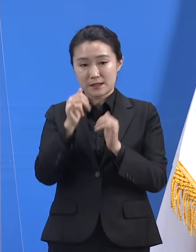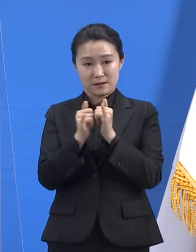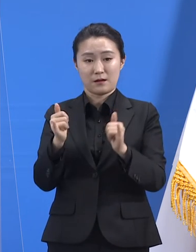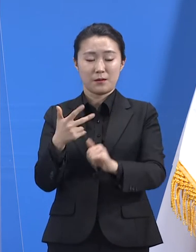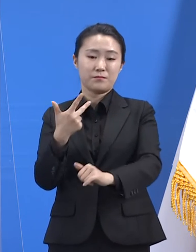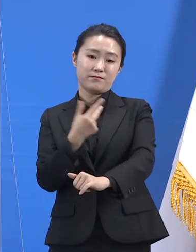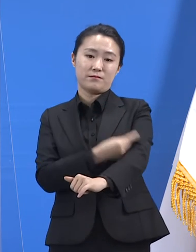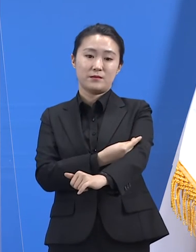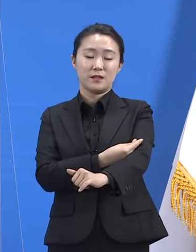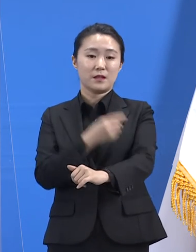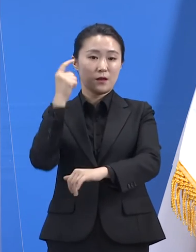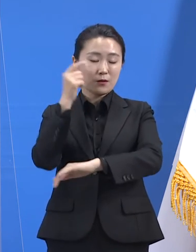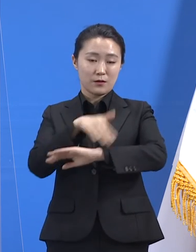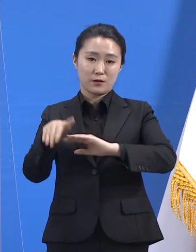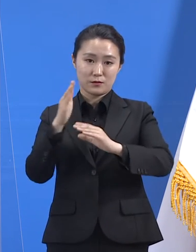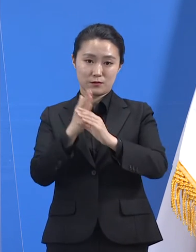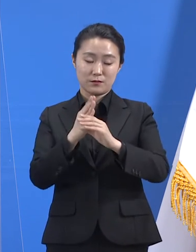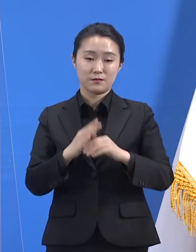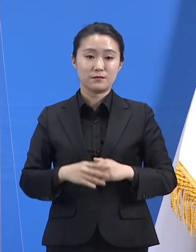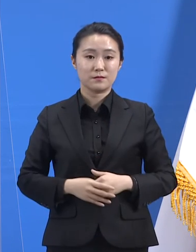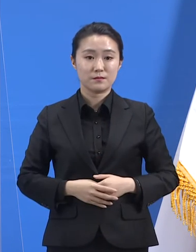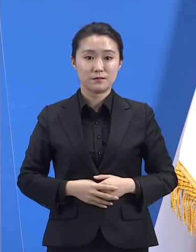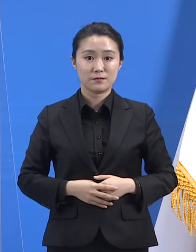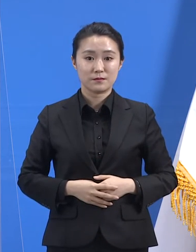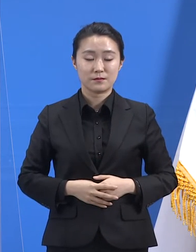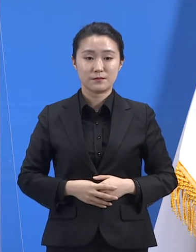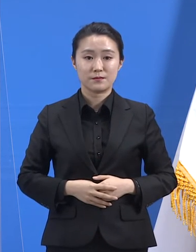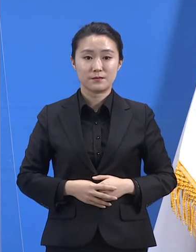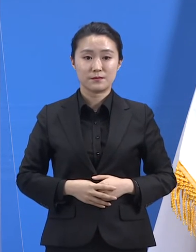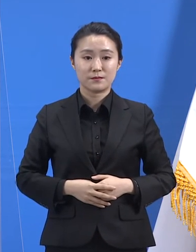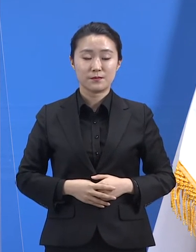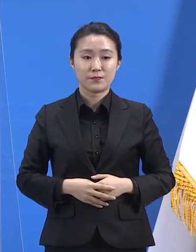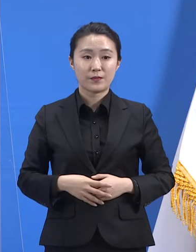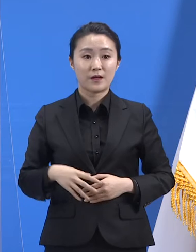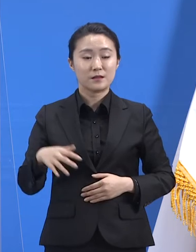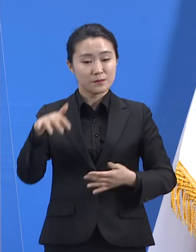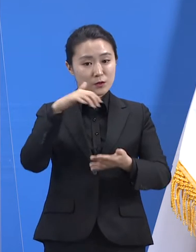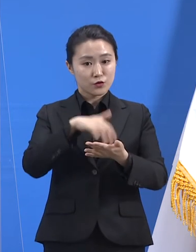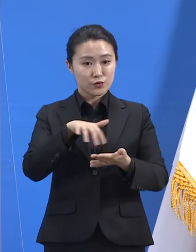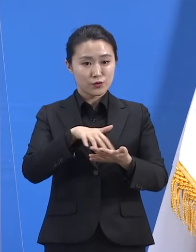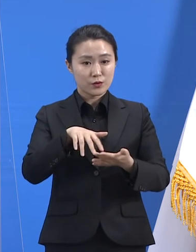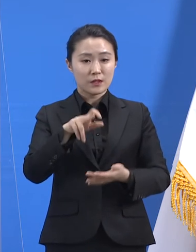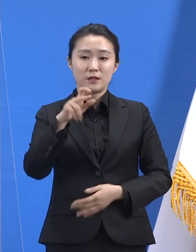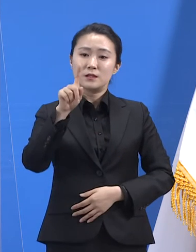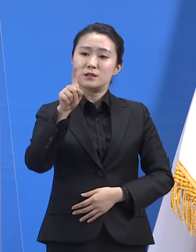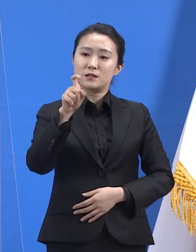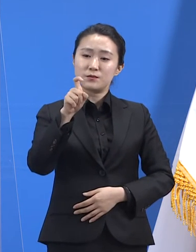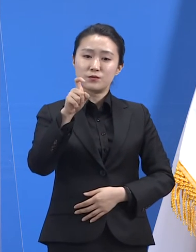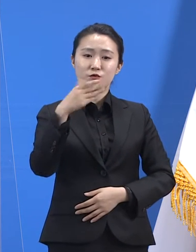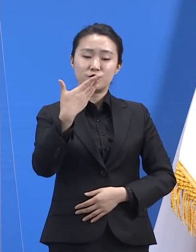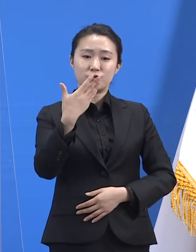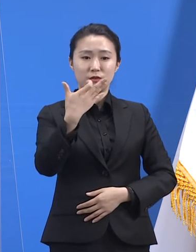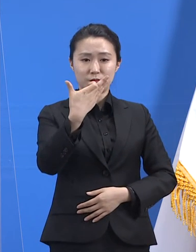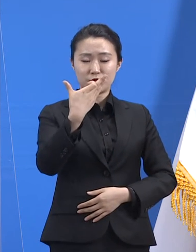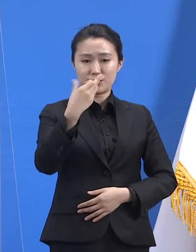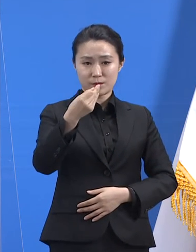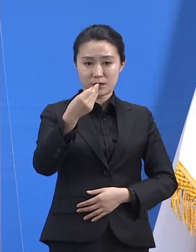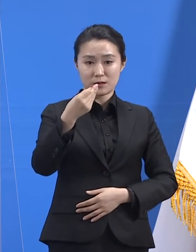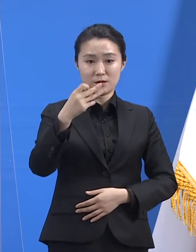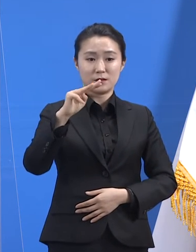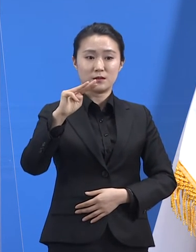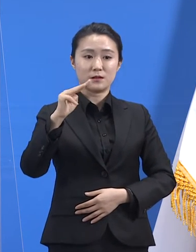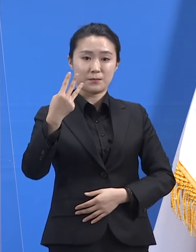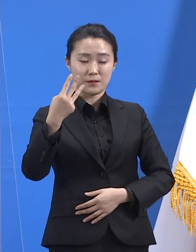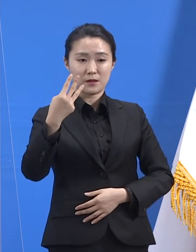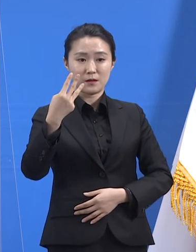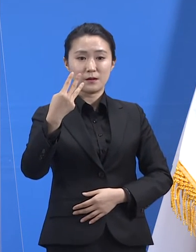도내 조기접종위탁의료기관 접종 대상자는 총 19만 6,399명이며 이 중